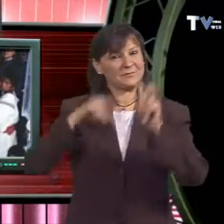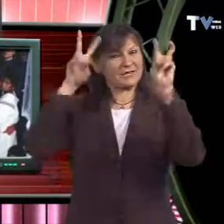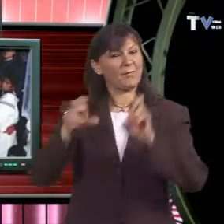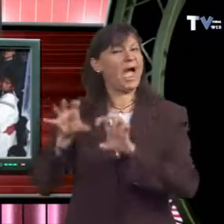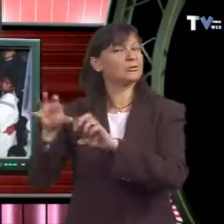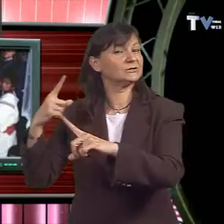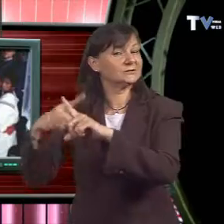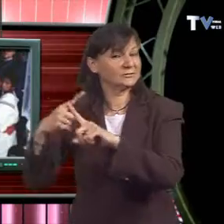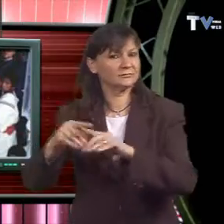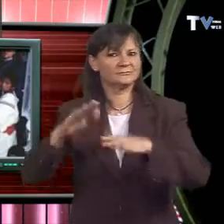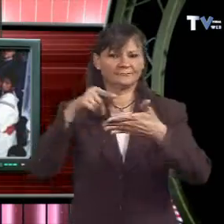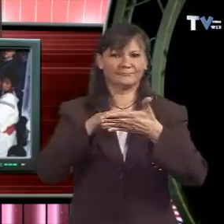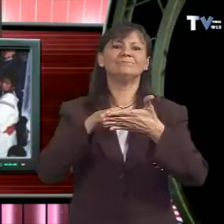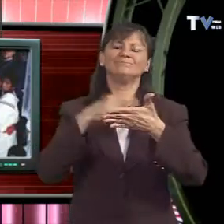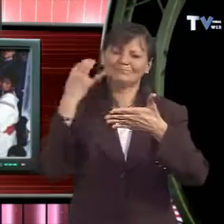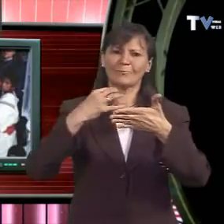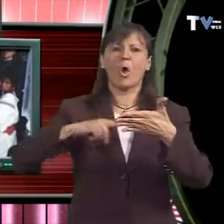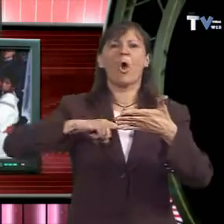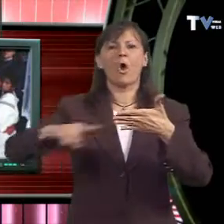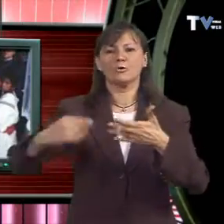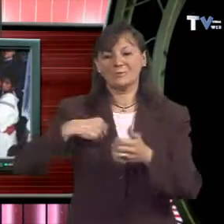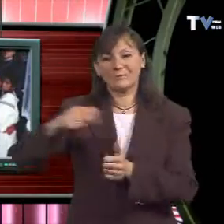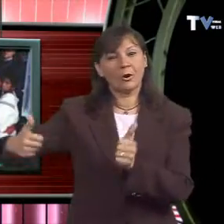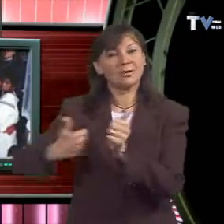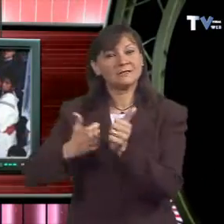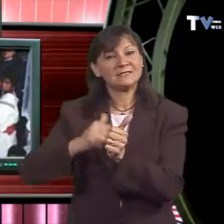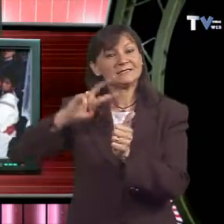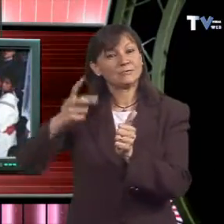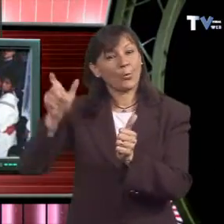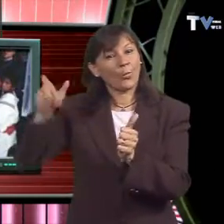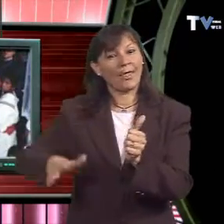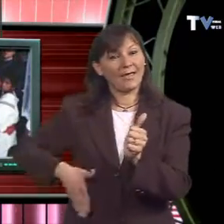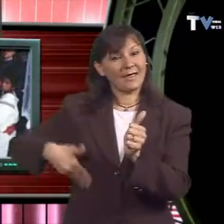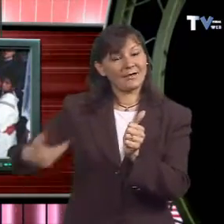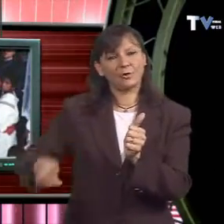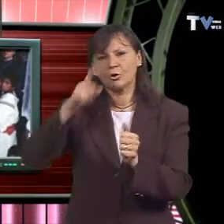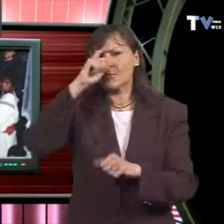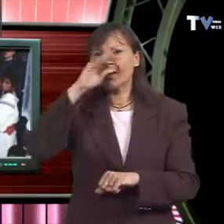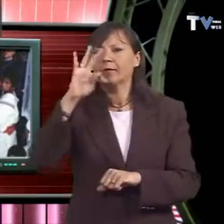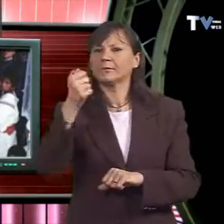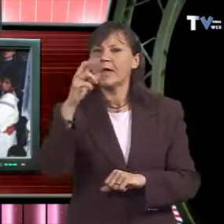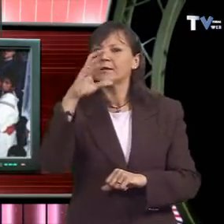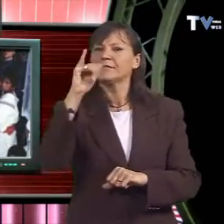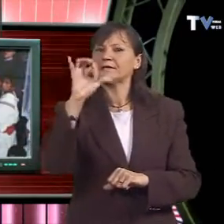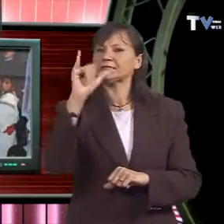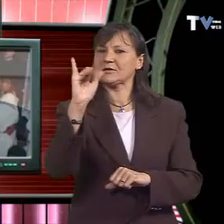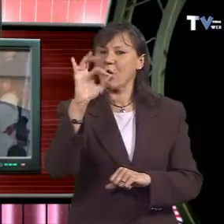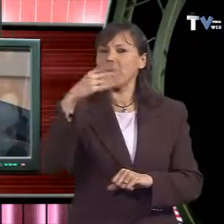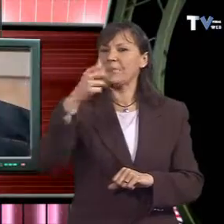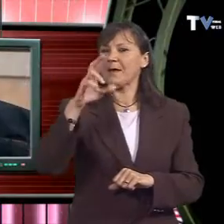Murphy. Bertona va parar el procés després que el capellà acusat es crigués a Regim G.